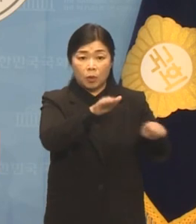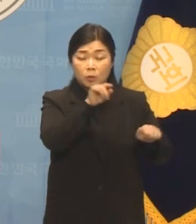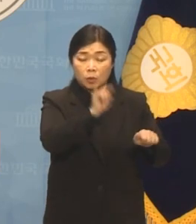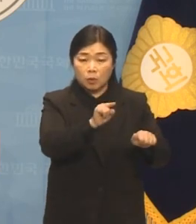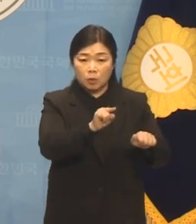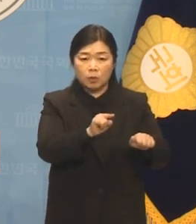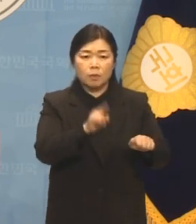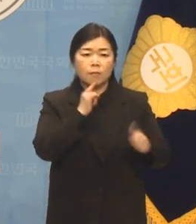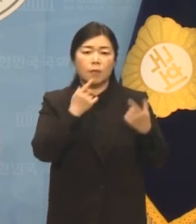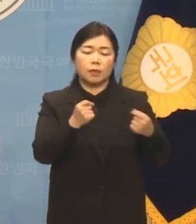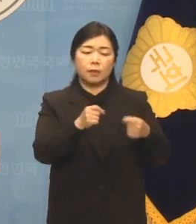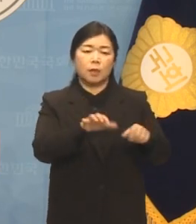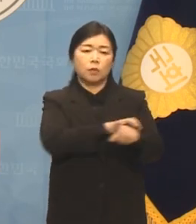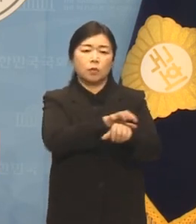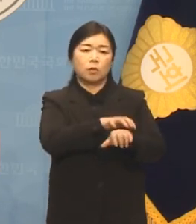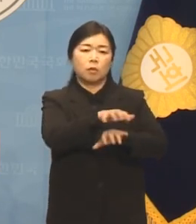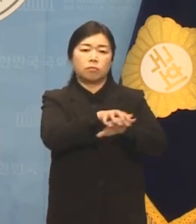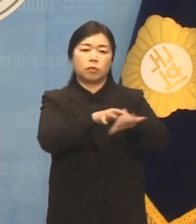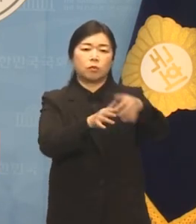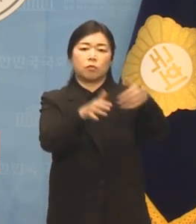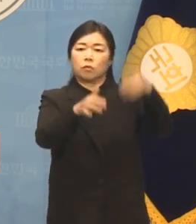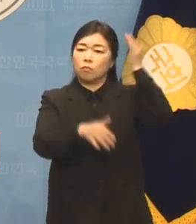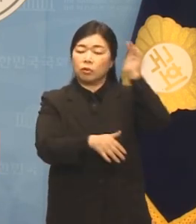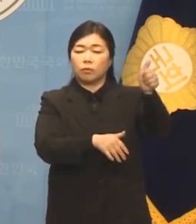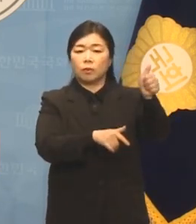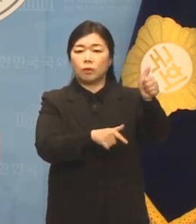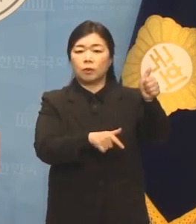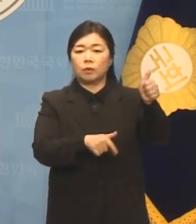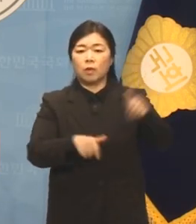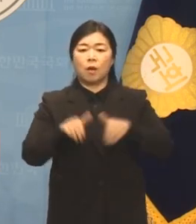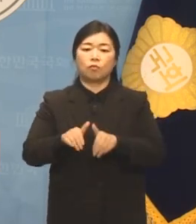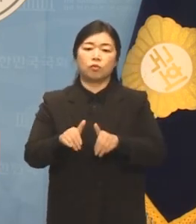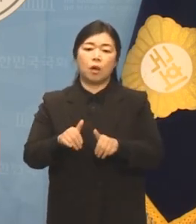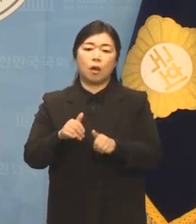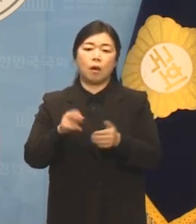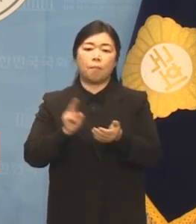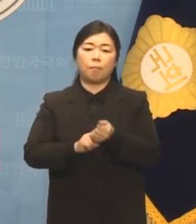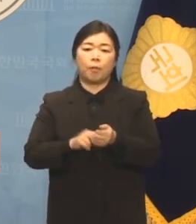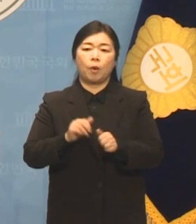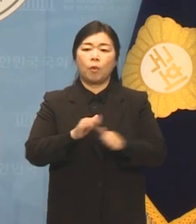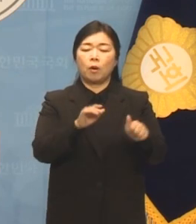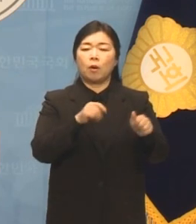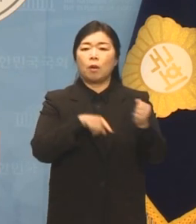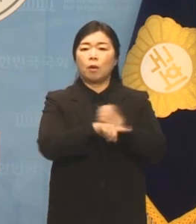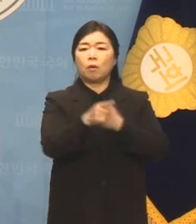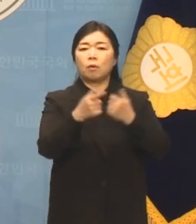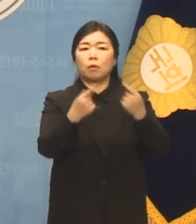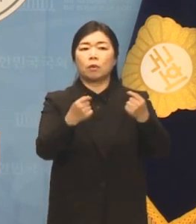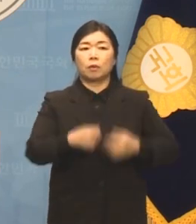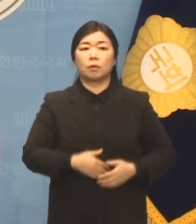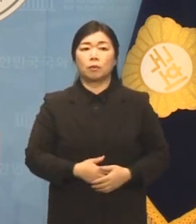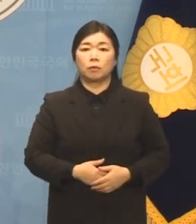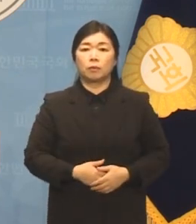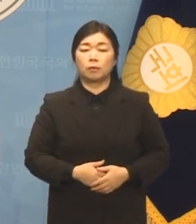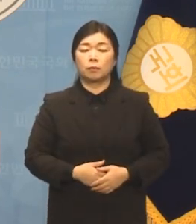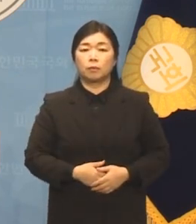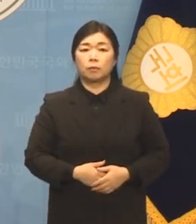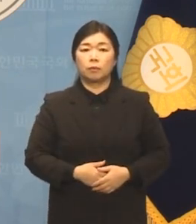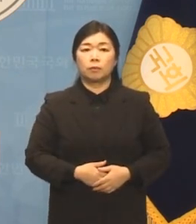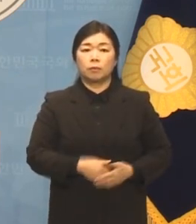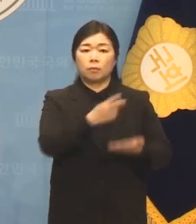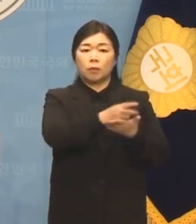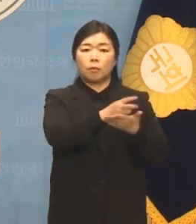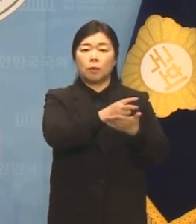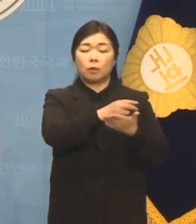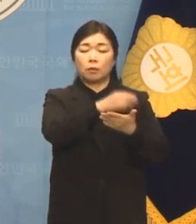장면을 보는 듯합니다. 윤석열 정권이 그간 떠들어온 법과 정의 공정과 상식은 어디